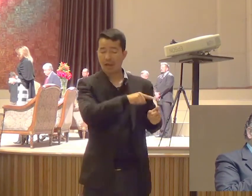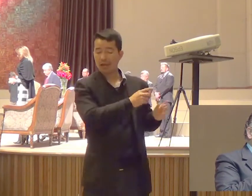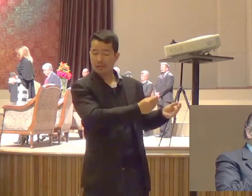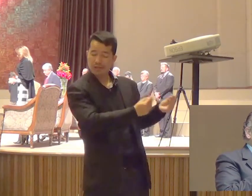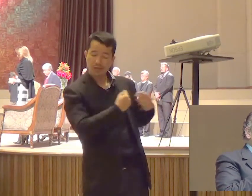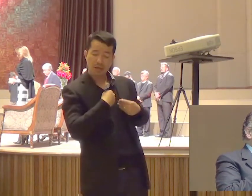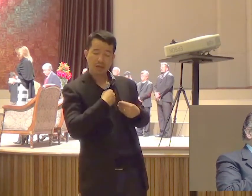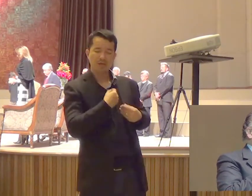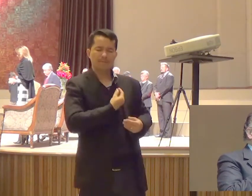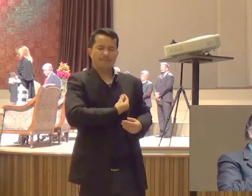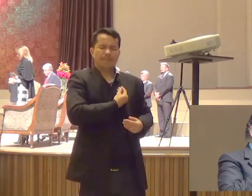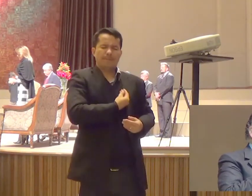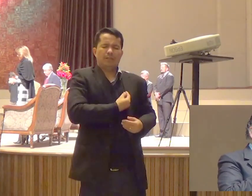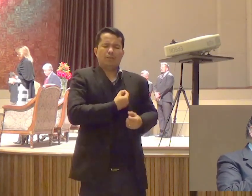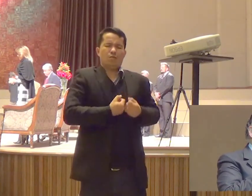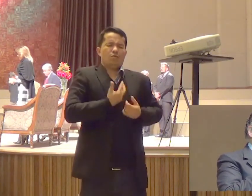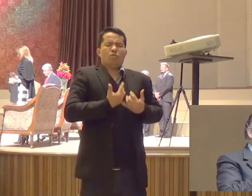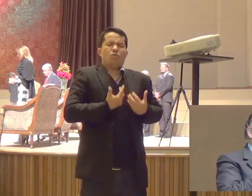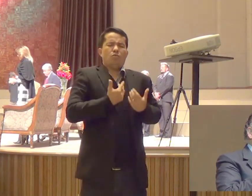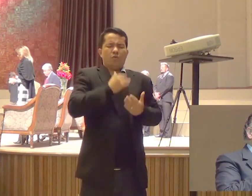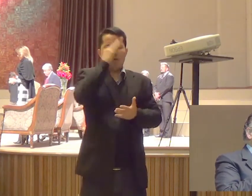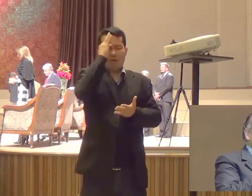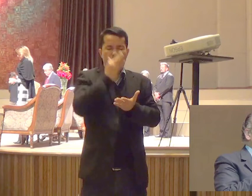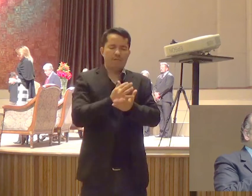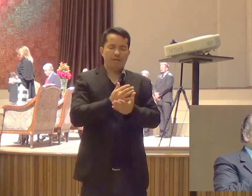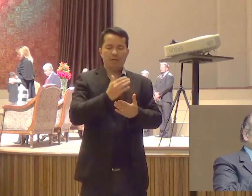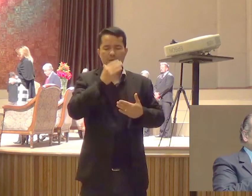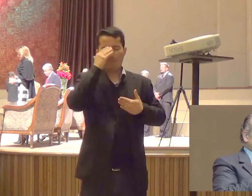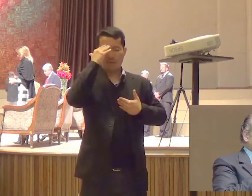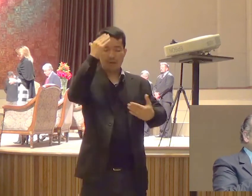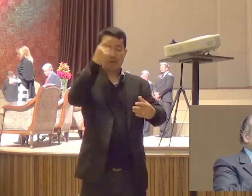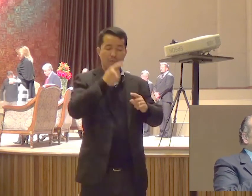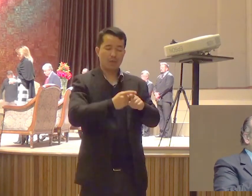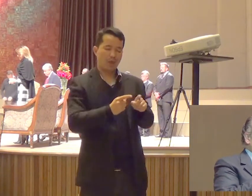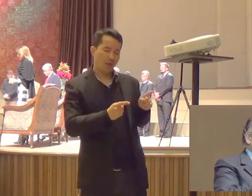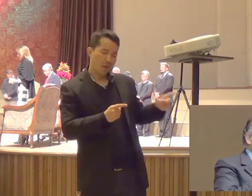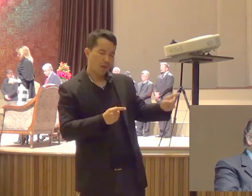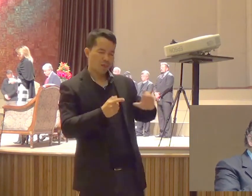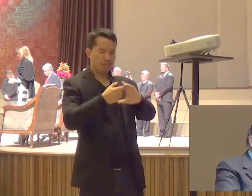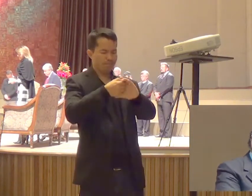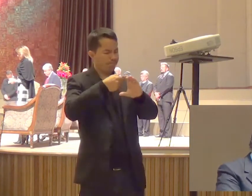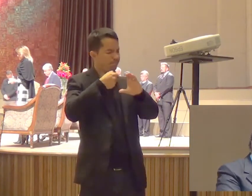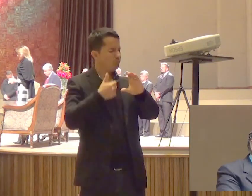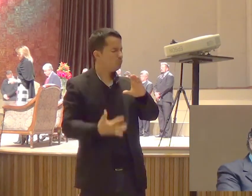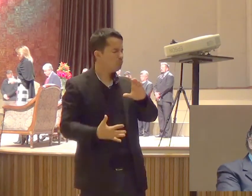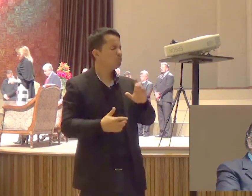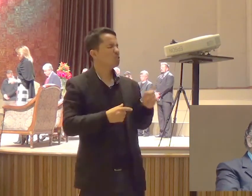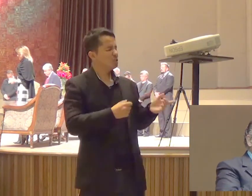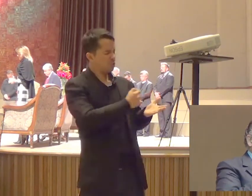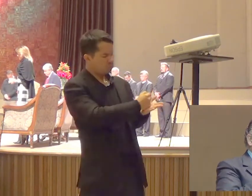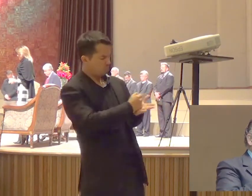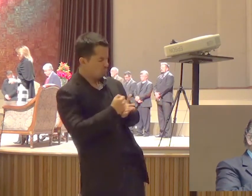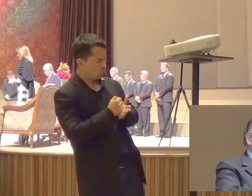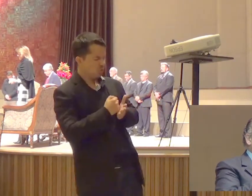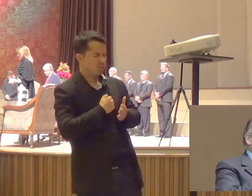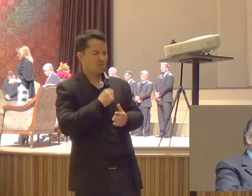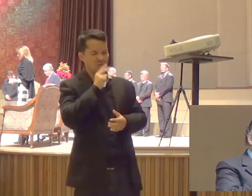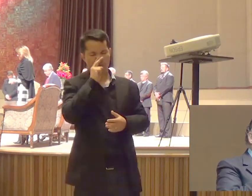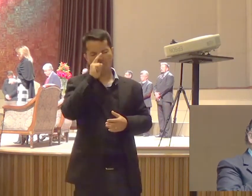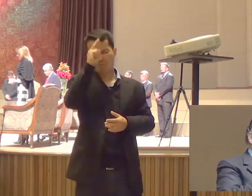Obrigado Senhor Porque o Caráter Dela Me dá Força Para continuar A ser um Homem Justo E um Homem De caráter